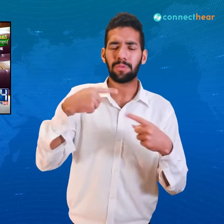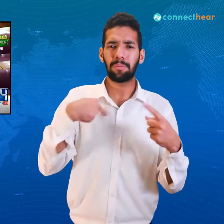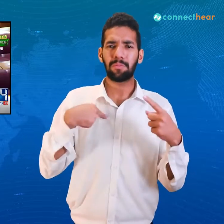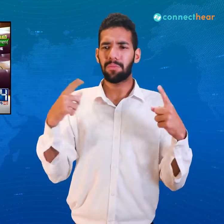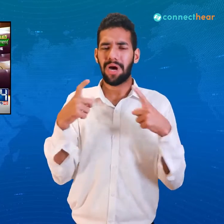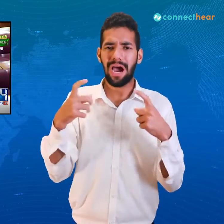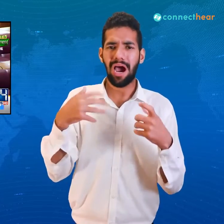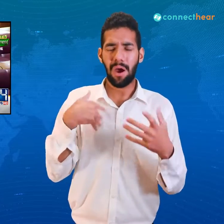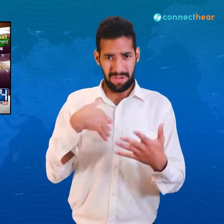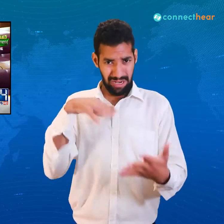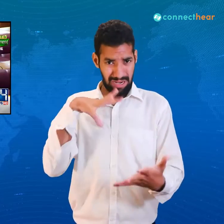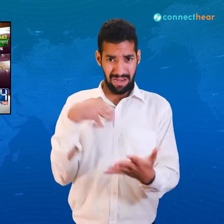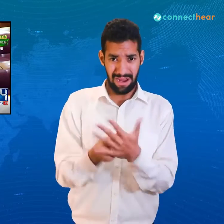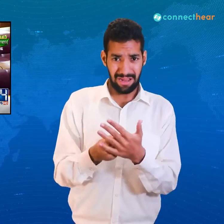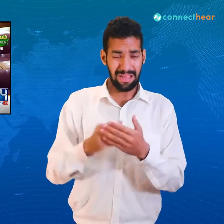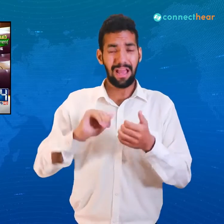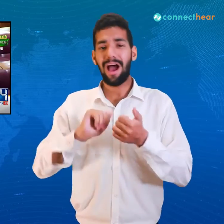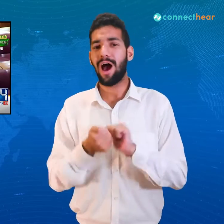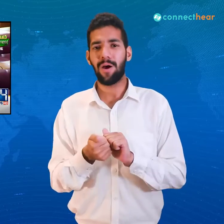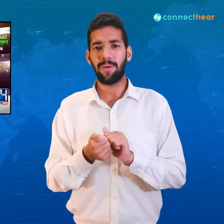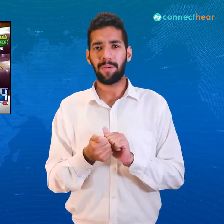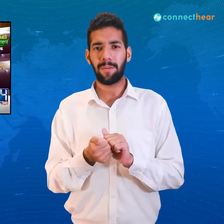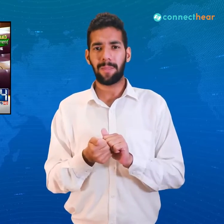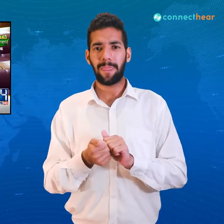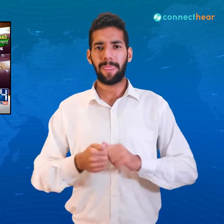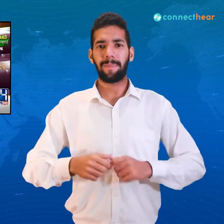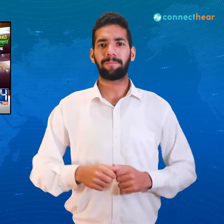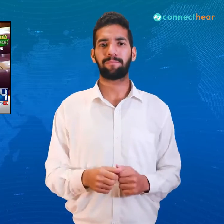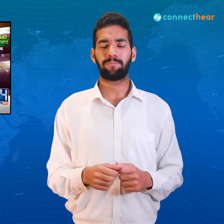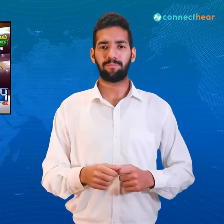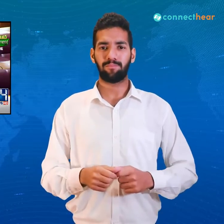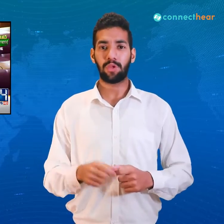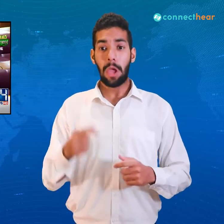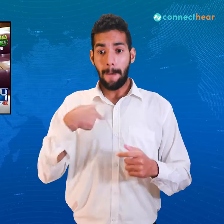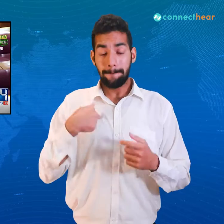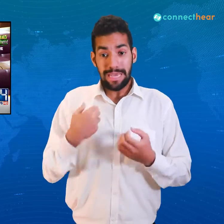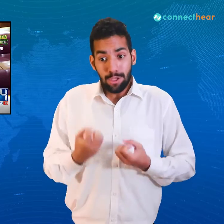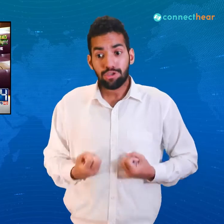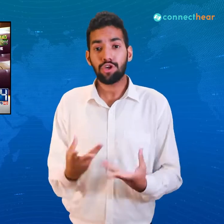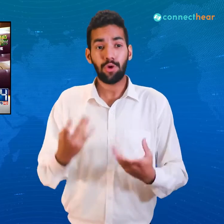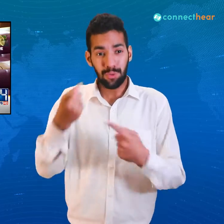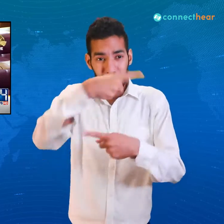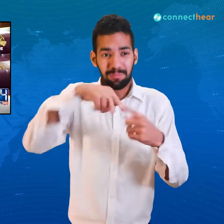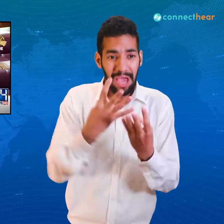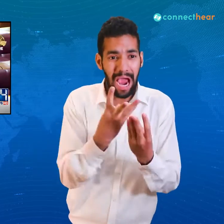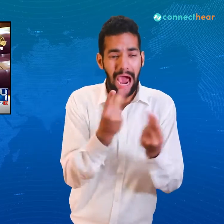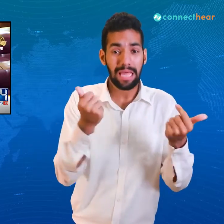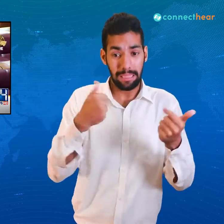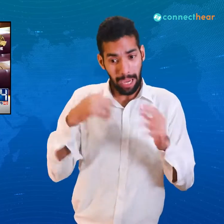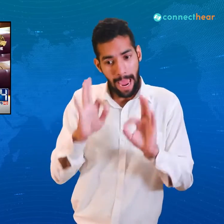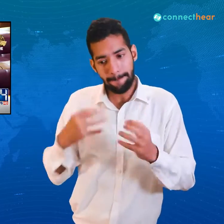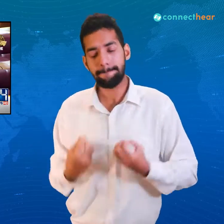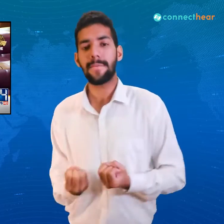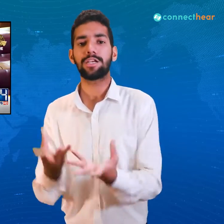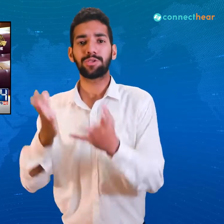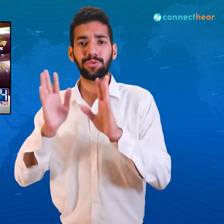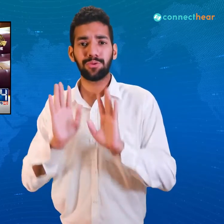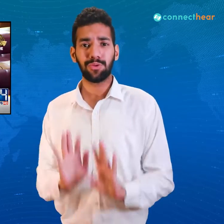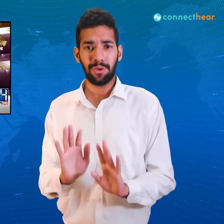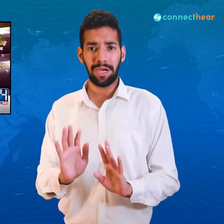مٹا سکے گا تو ظلمتوں کا پالا میں تلو ہو رہا ہوں تو غروب ہونے والا عارضی ناکامی